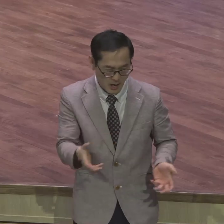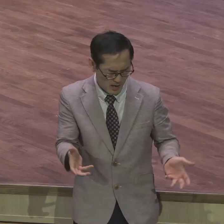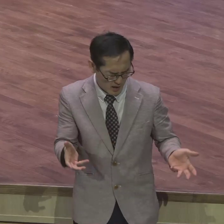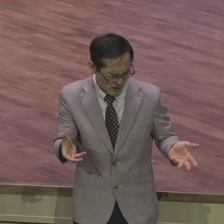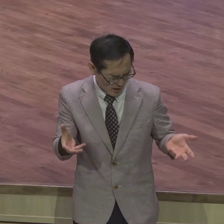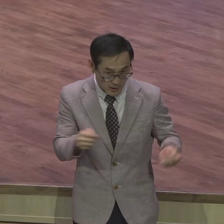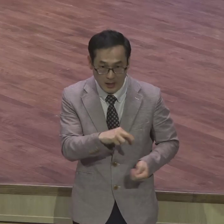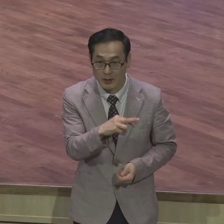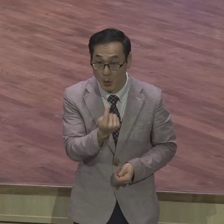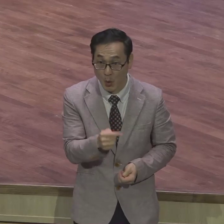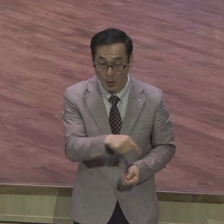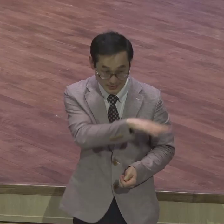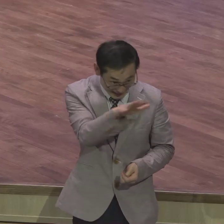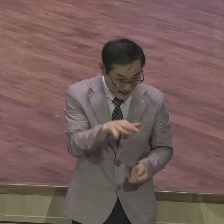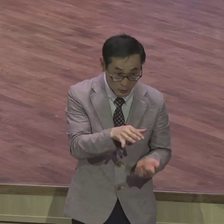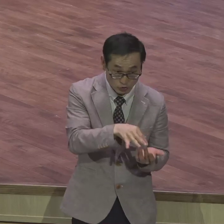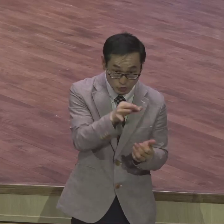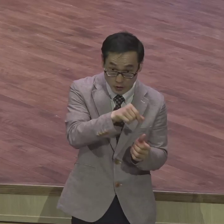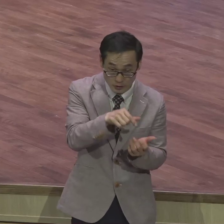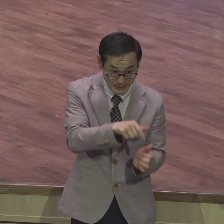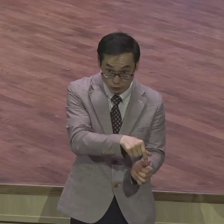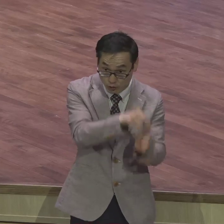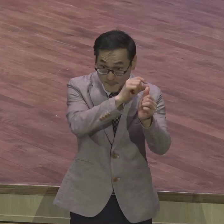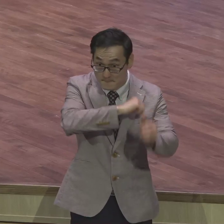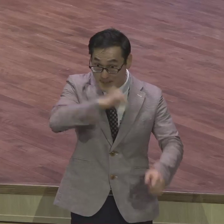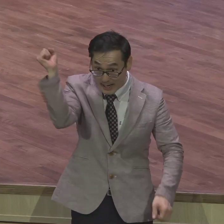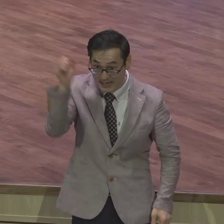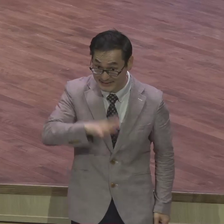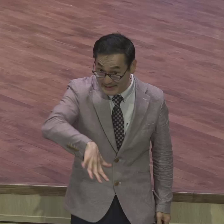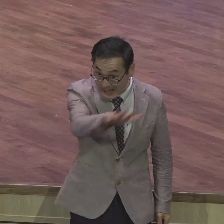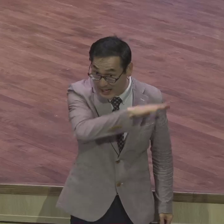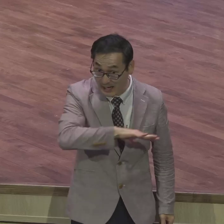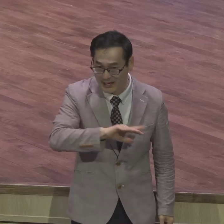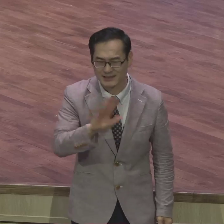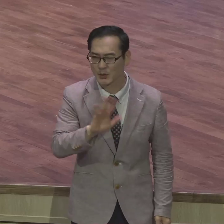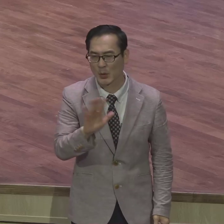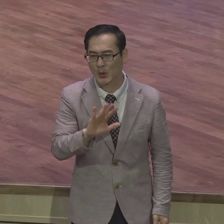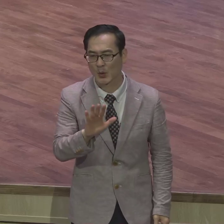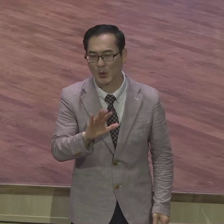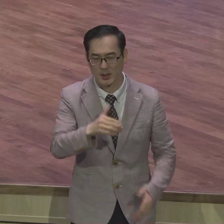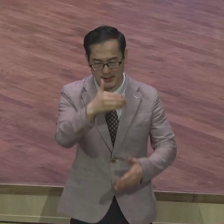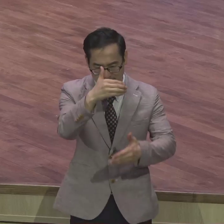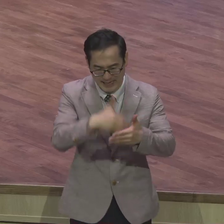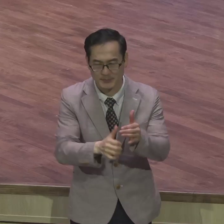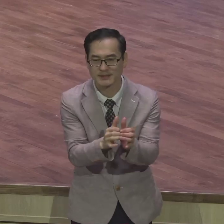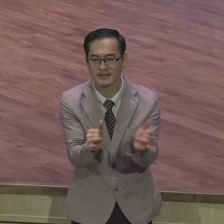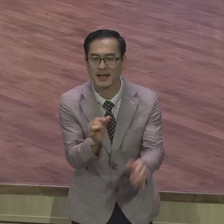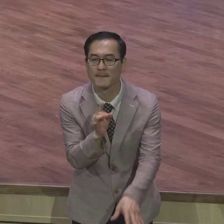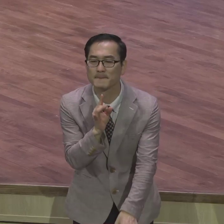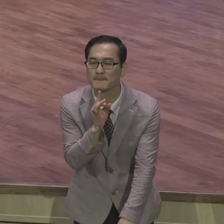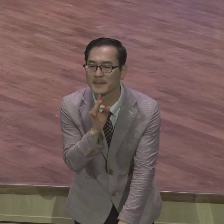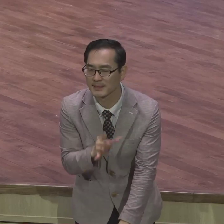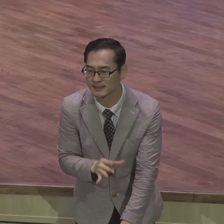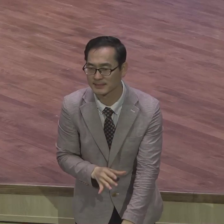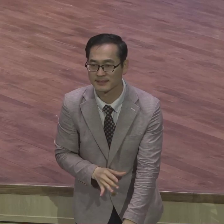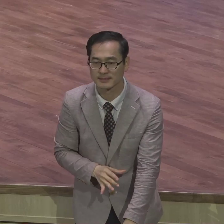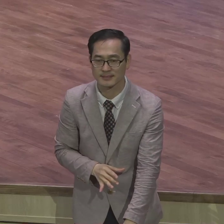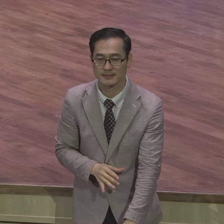구원받는 것이 아니라 남은자만 구원을 받는다 그랬어요 남은자가 무슨 말이냐